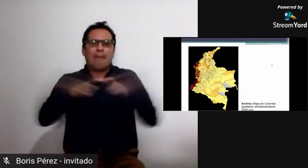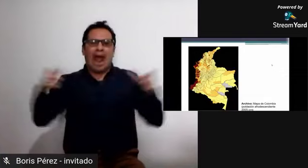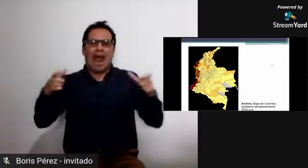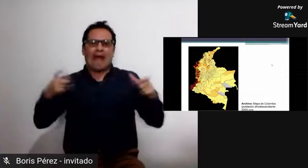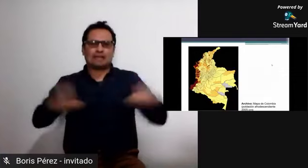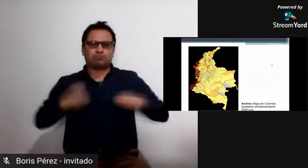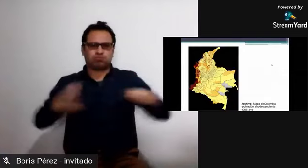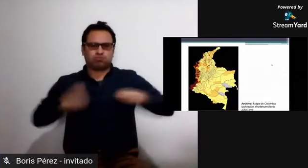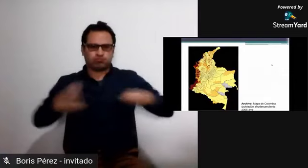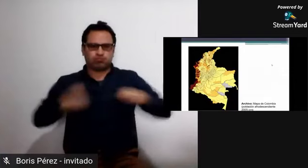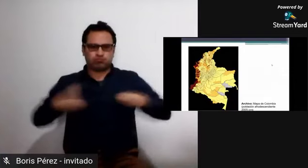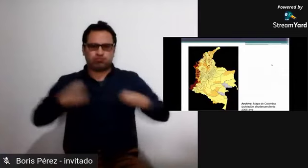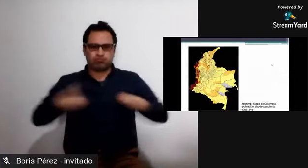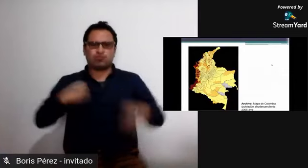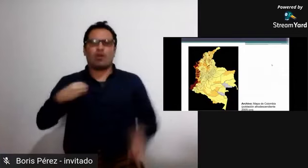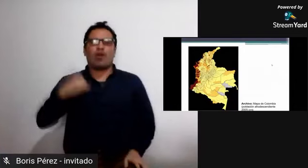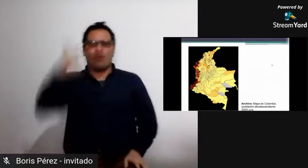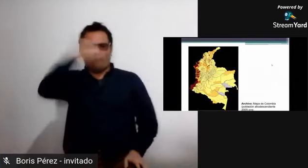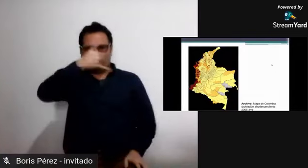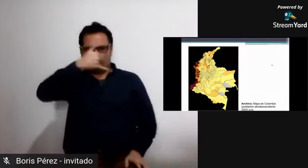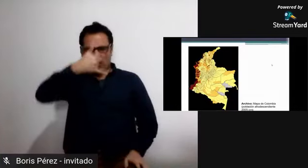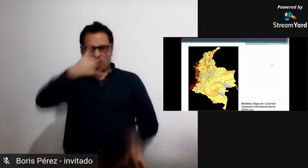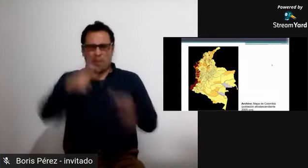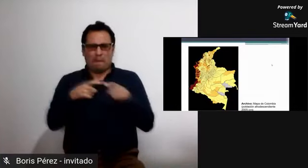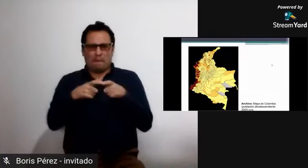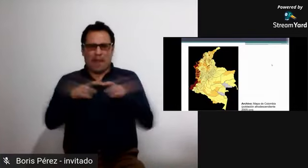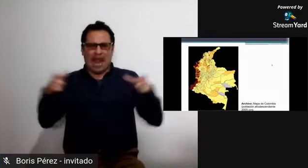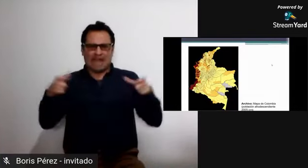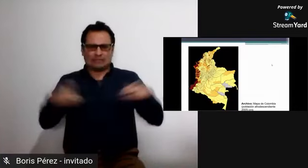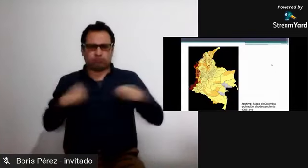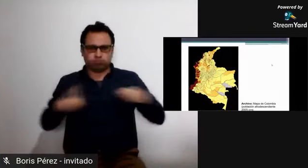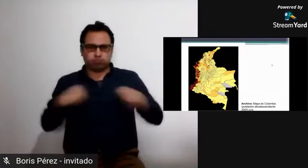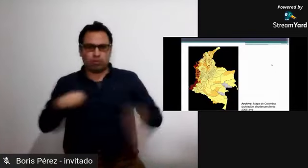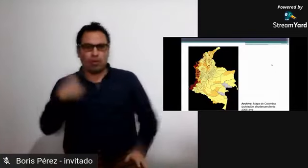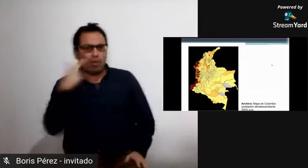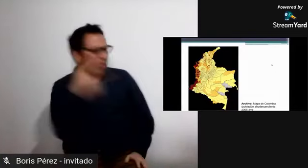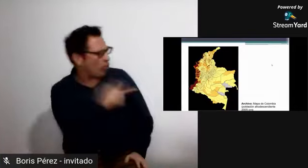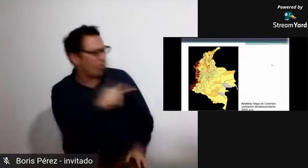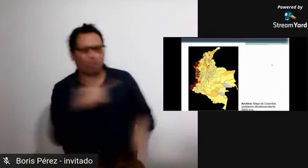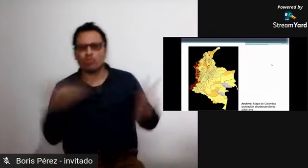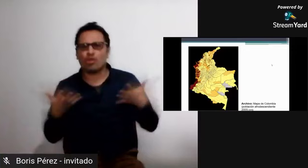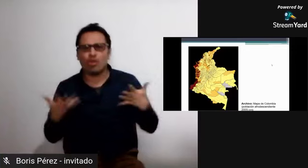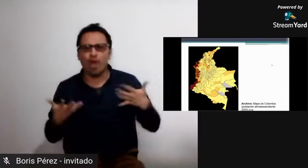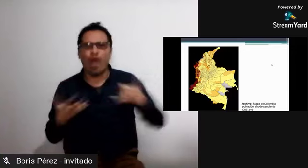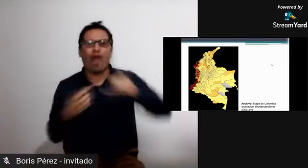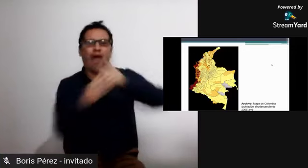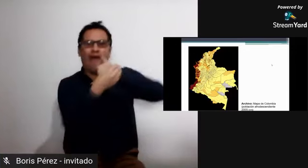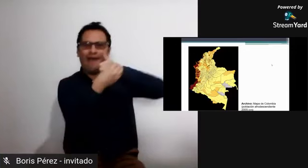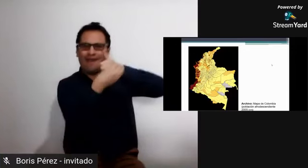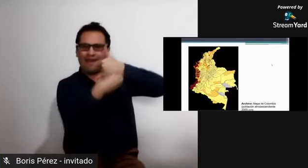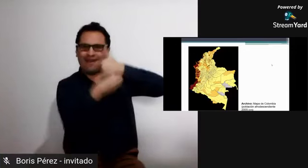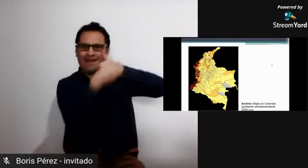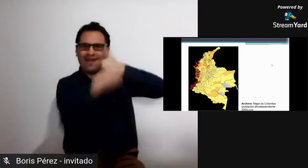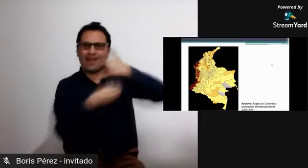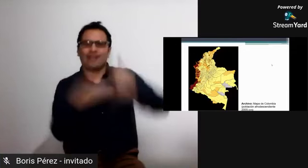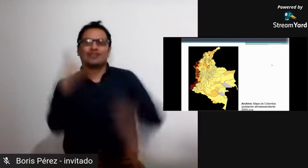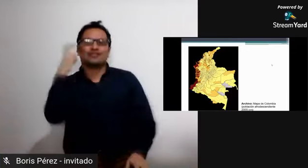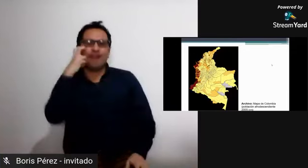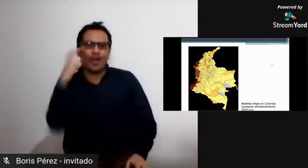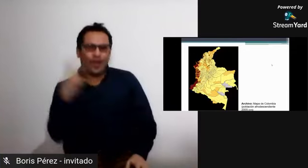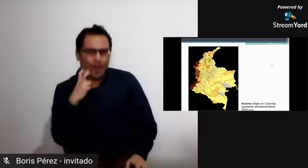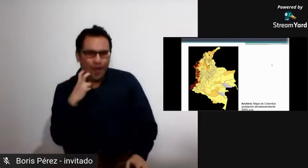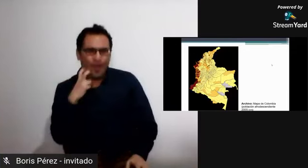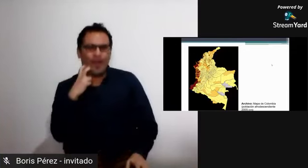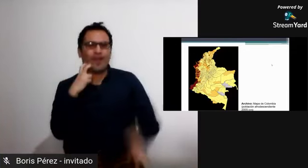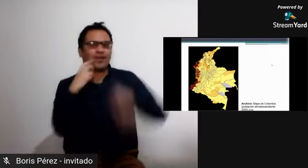ilustrado en el mapa que está proyectado en la presentación está sombreado con dos colores uno de